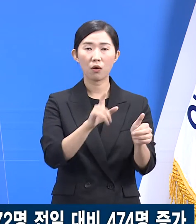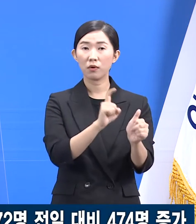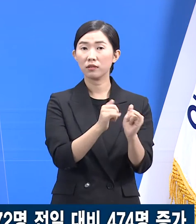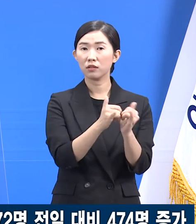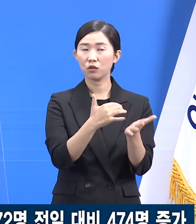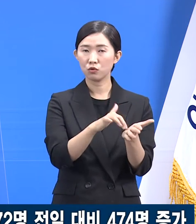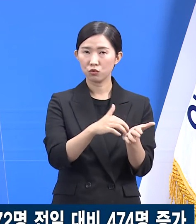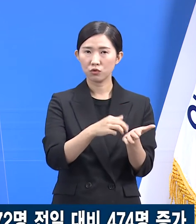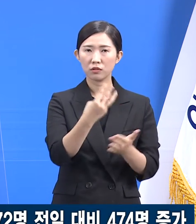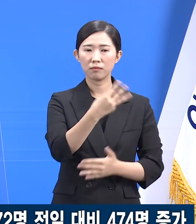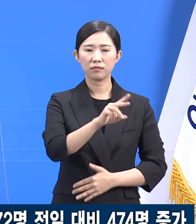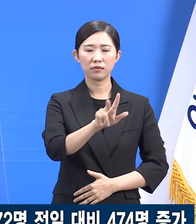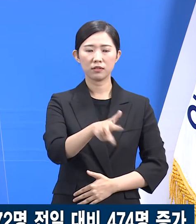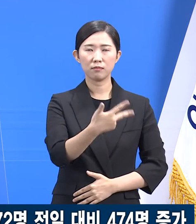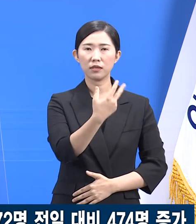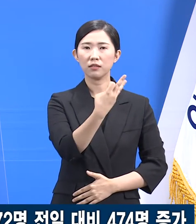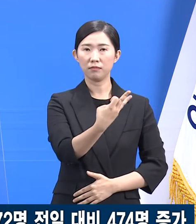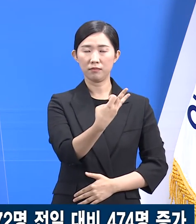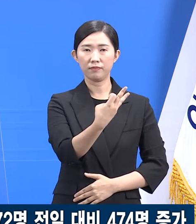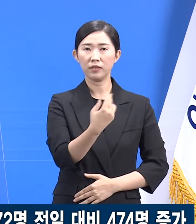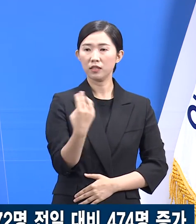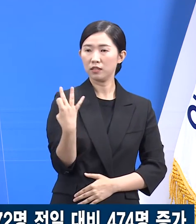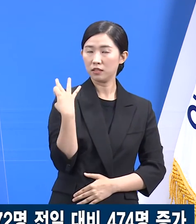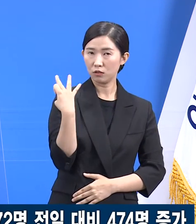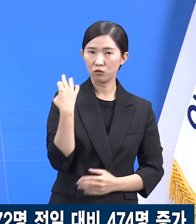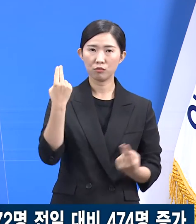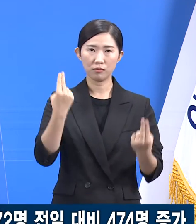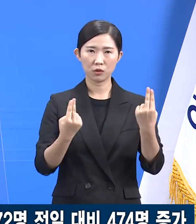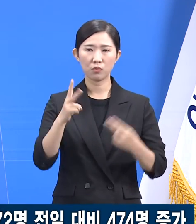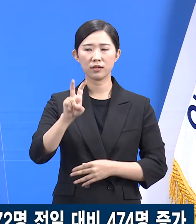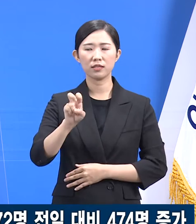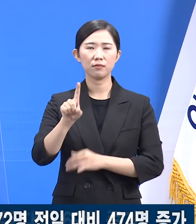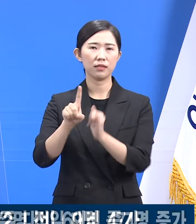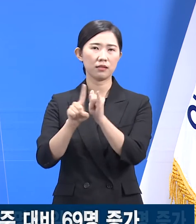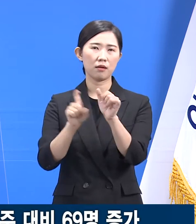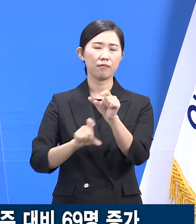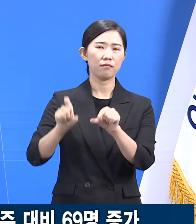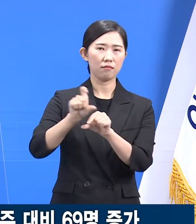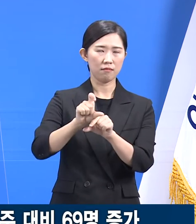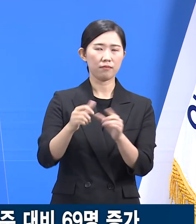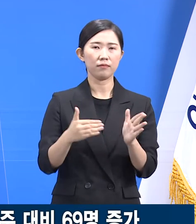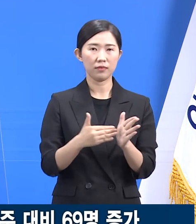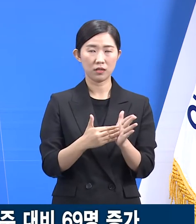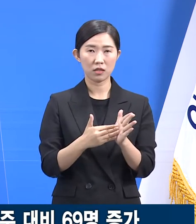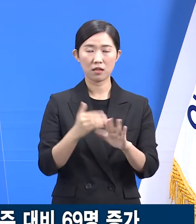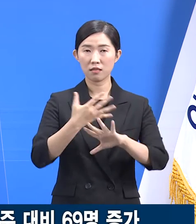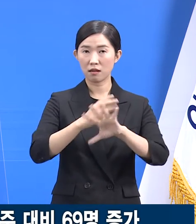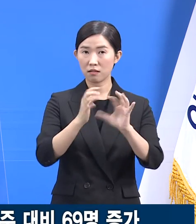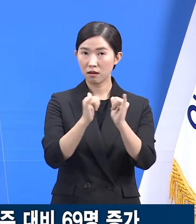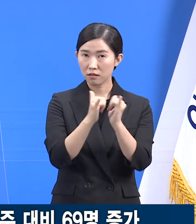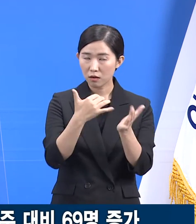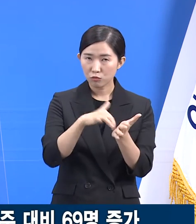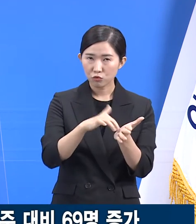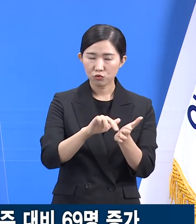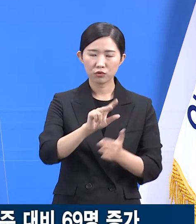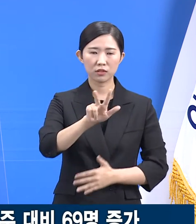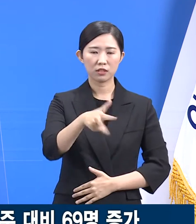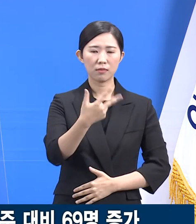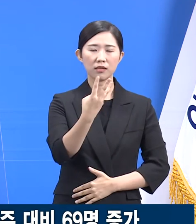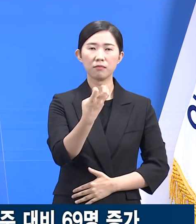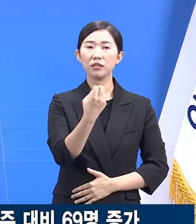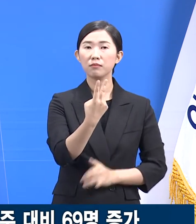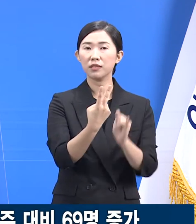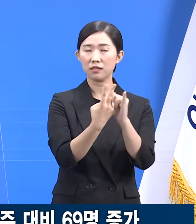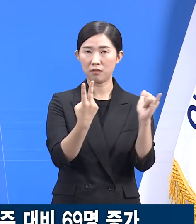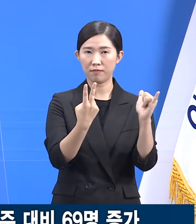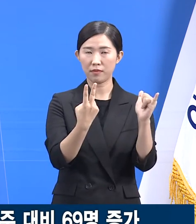3,713명으로 전주 대비 21명 증가했습니다. 이 중 외국인은 732명으로 정체